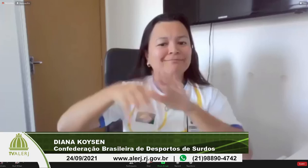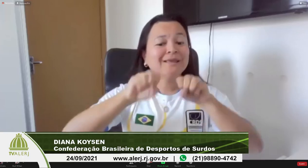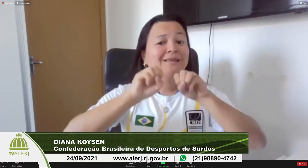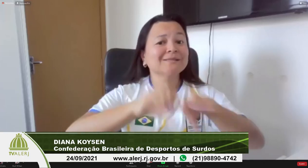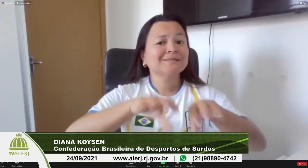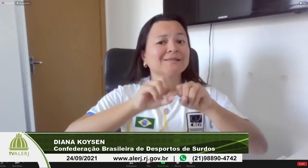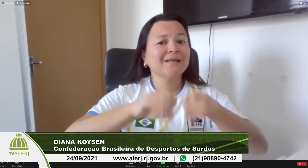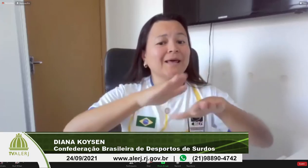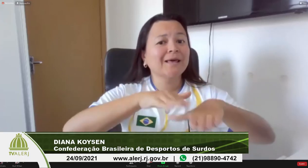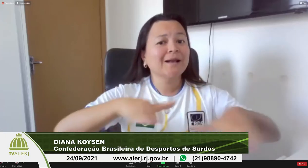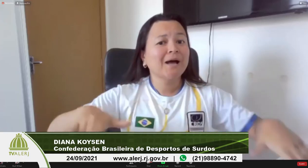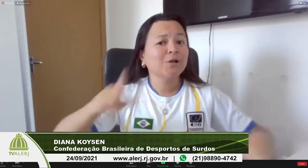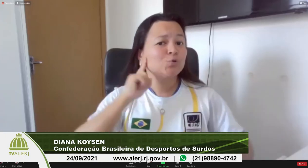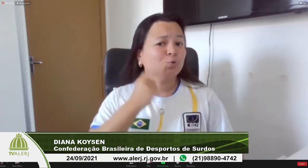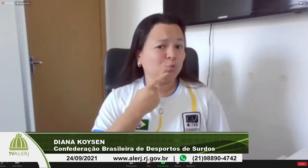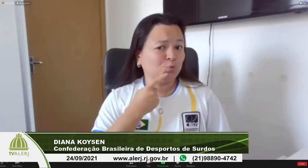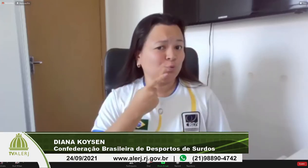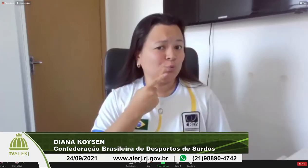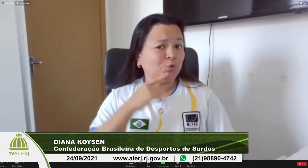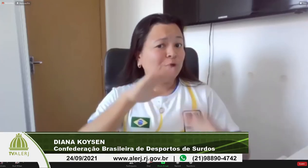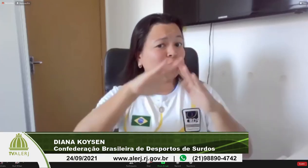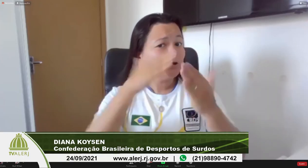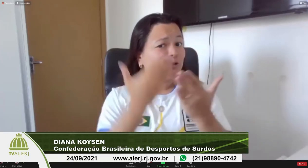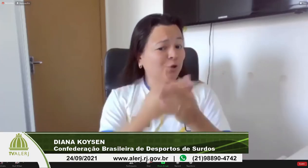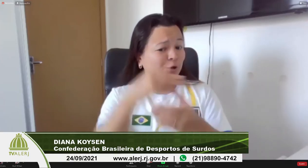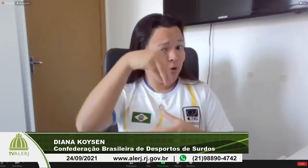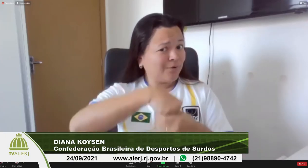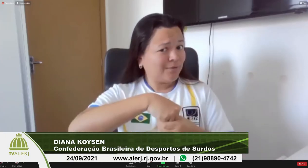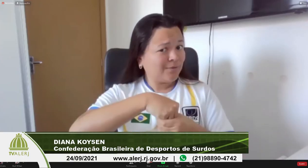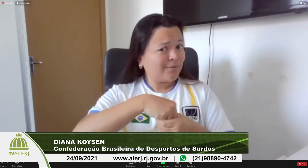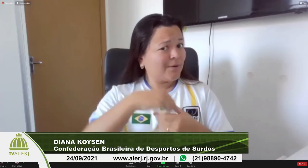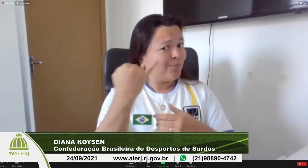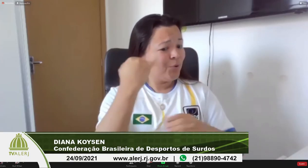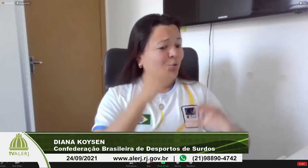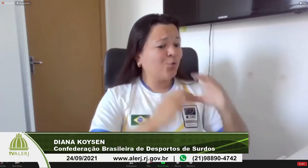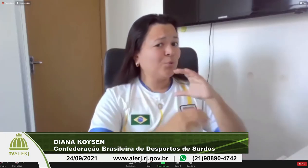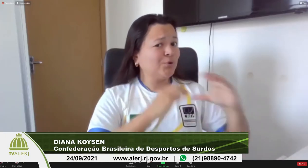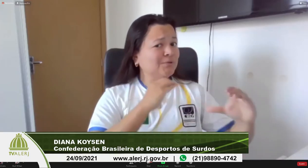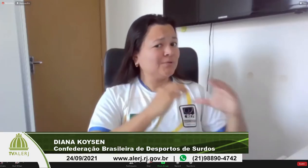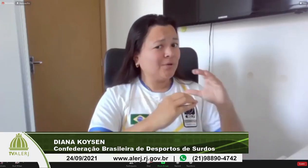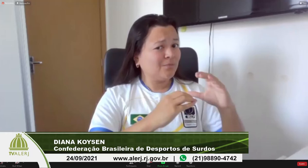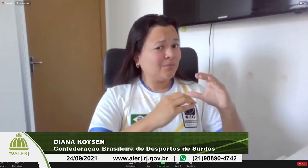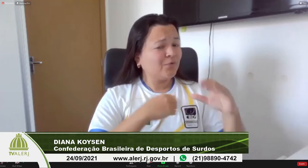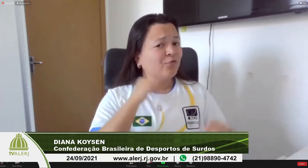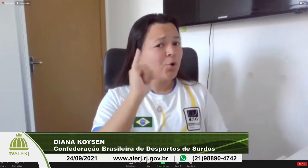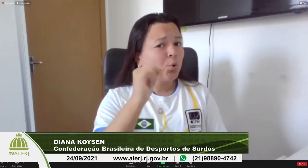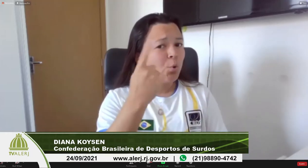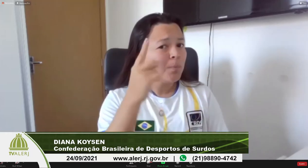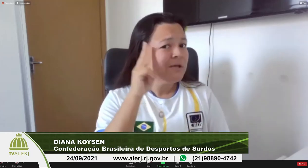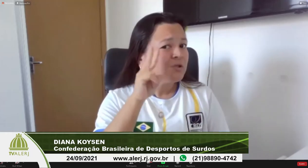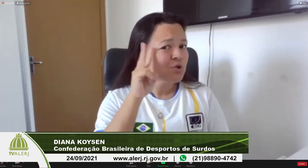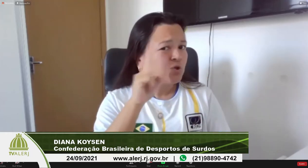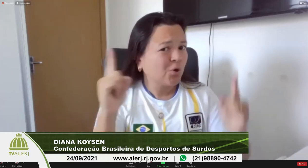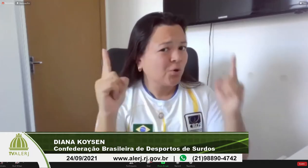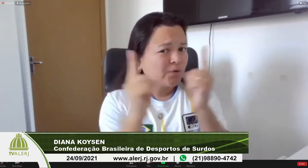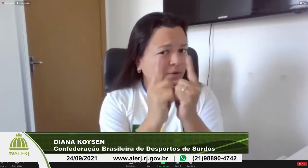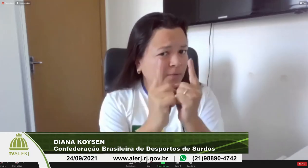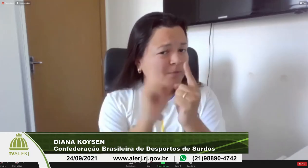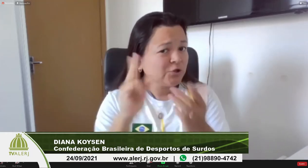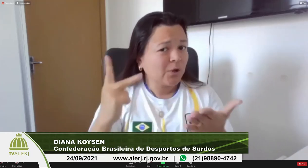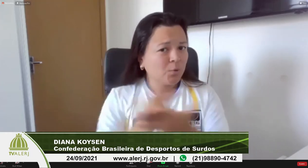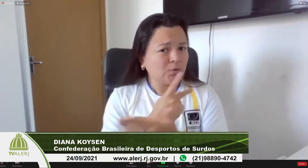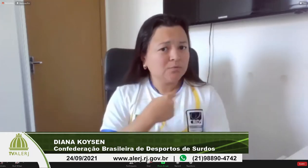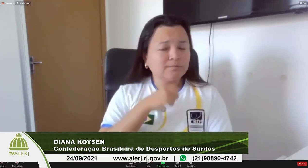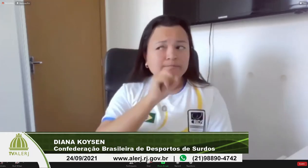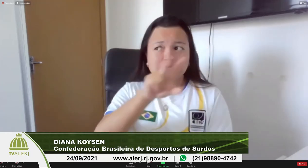do esporte promover cursos de Libras pros profissionais de educação física e demais pessoas da área do turismo porque é